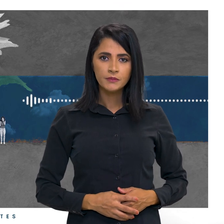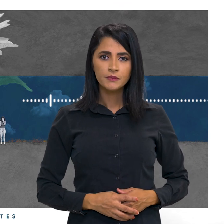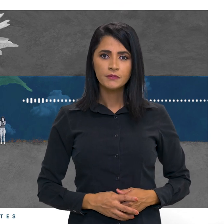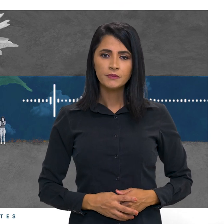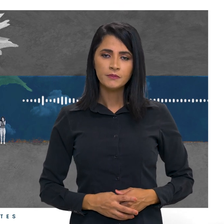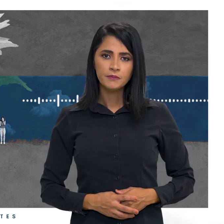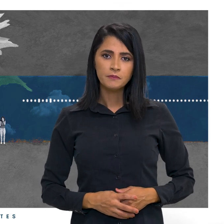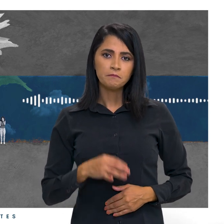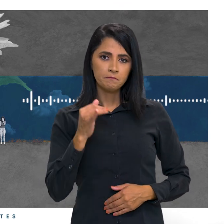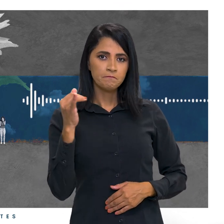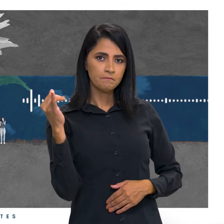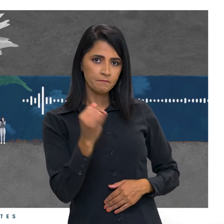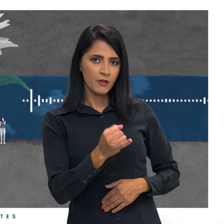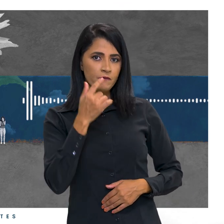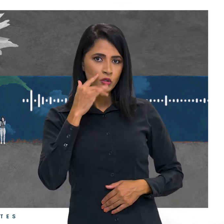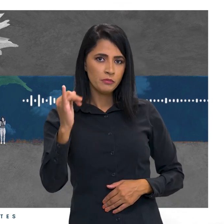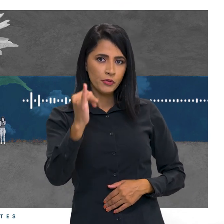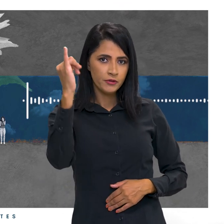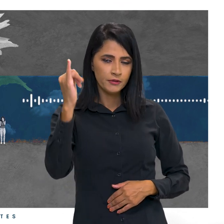Aviso de utilidade